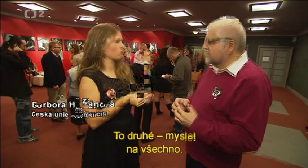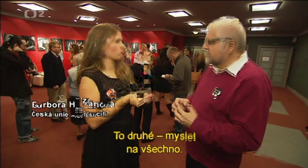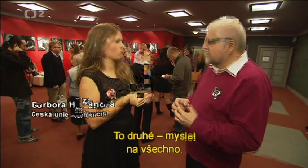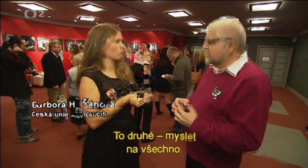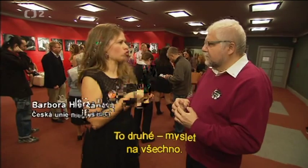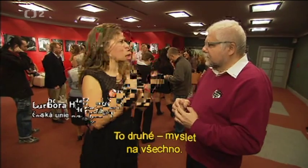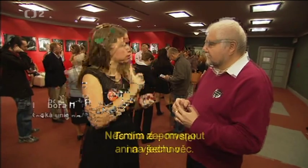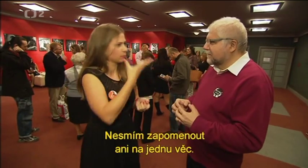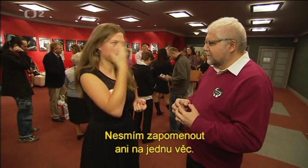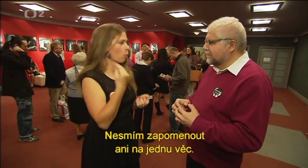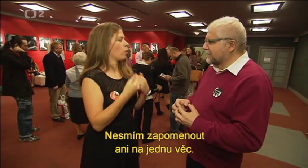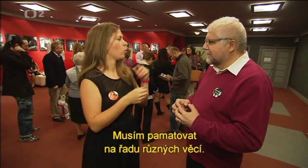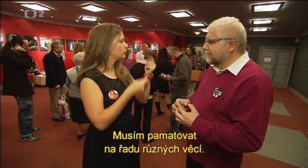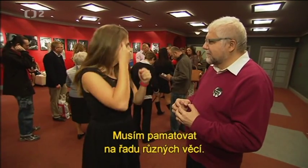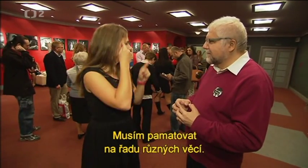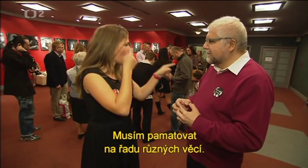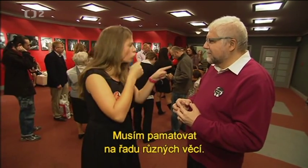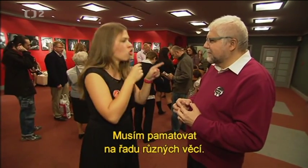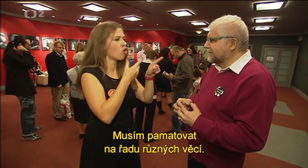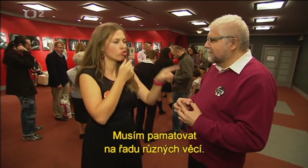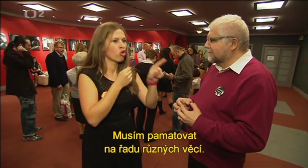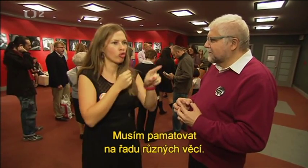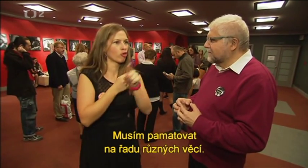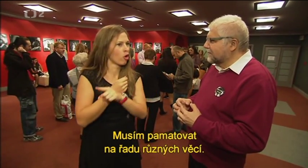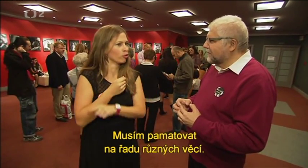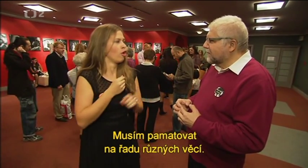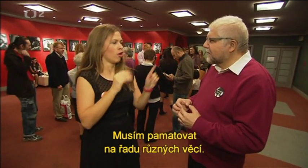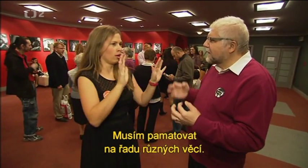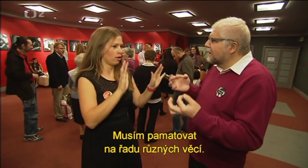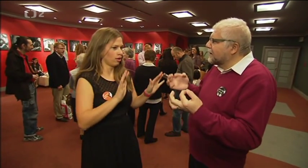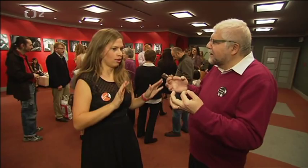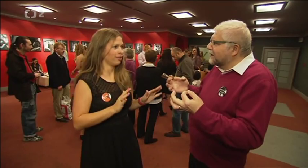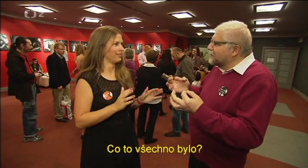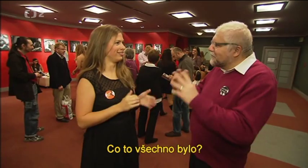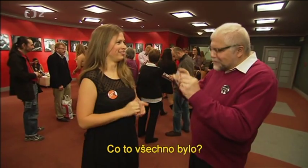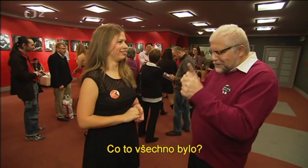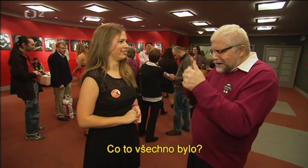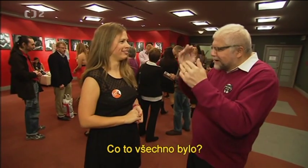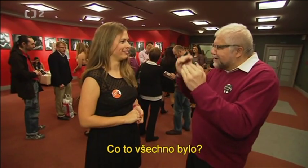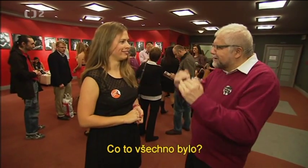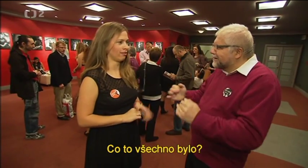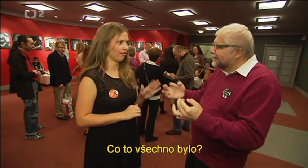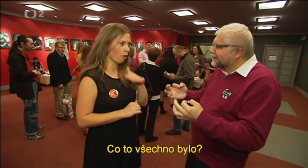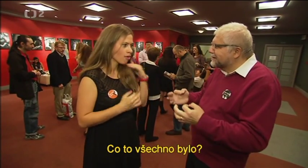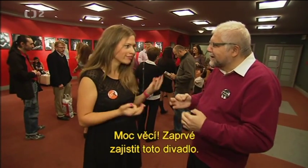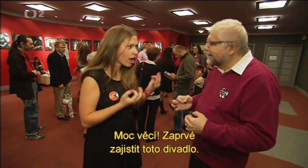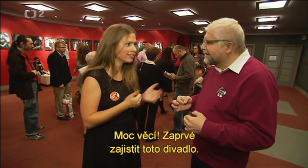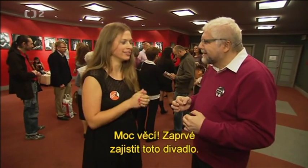Věc musím pamatovat na řadu různých věcí. Co to všechno bylo? Moc věcí.